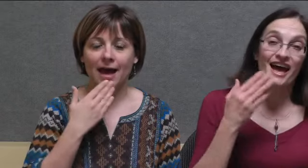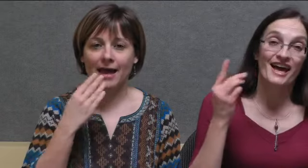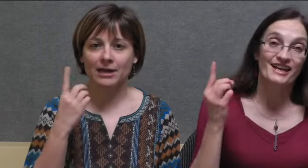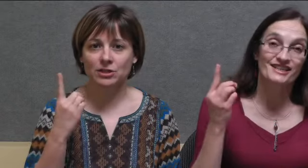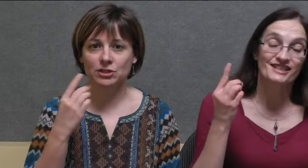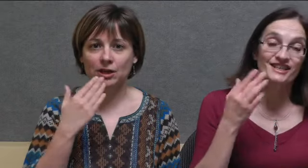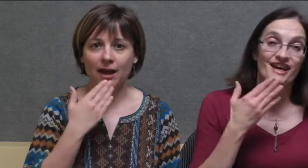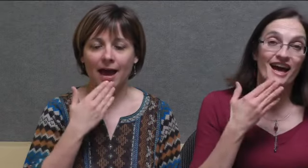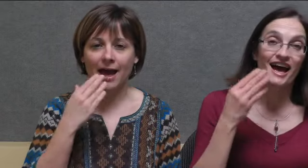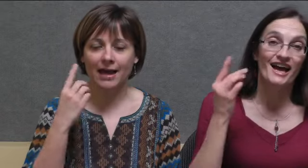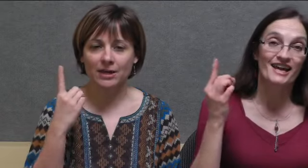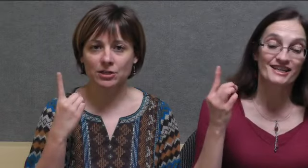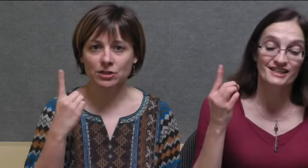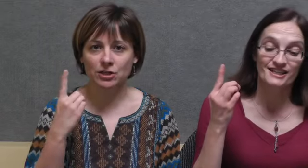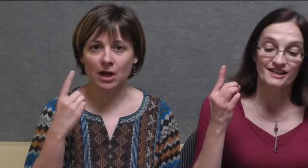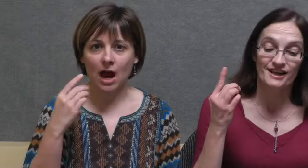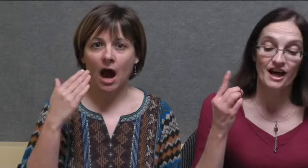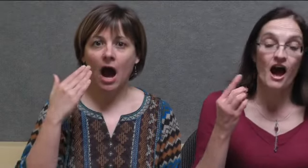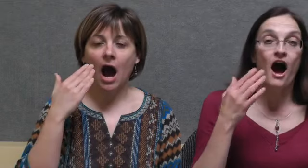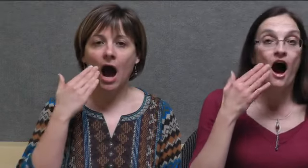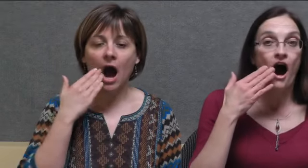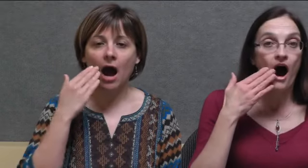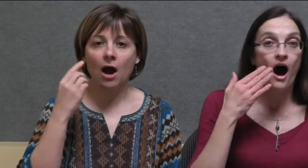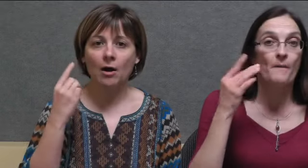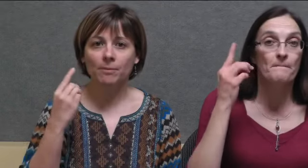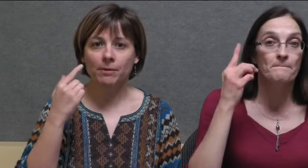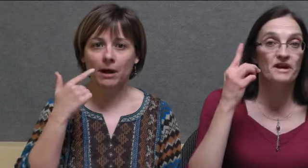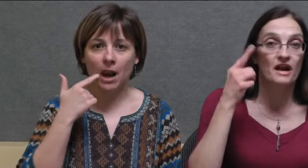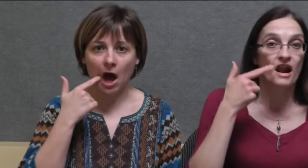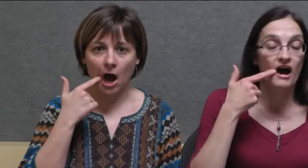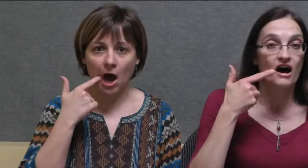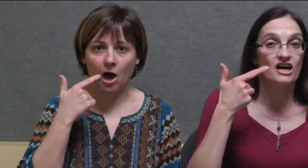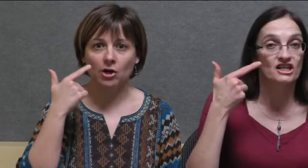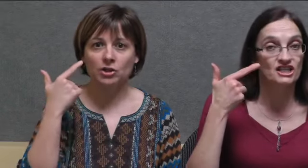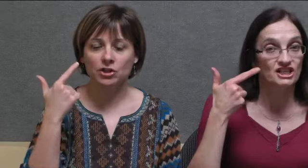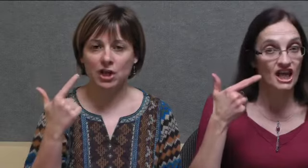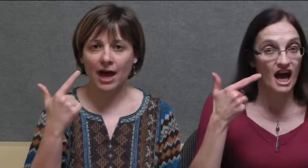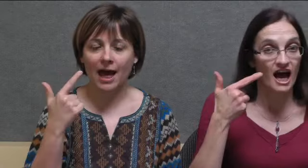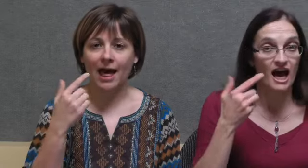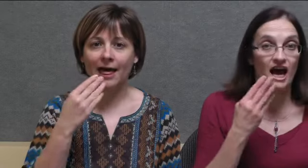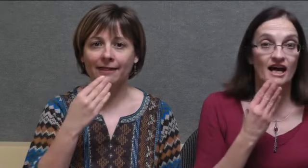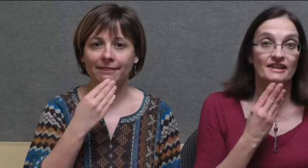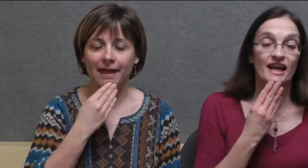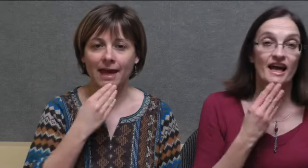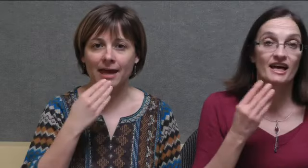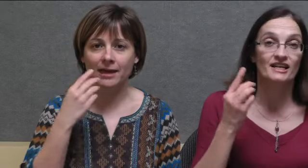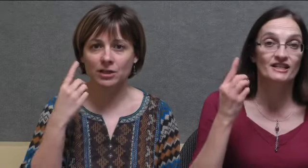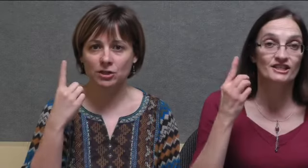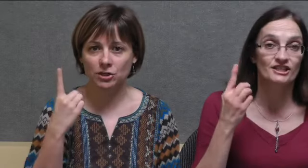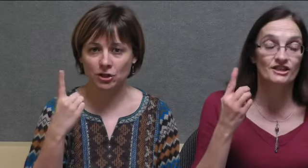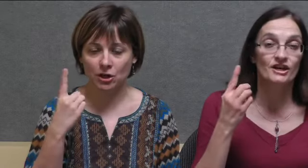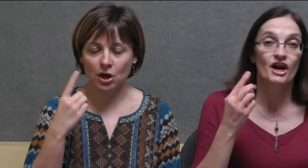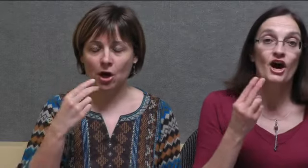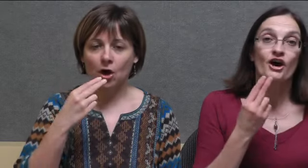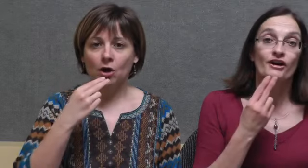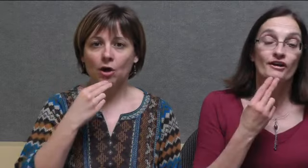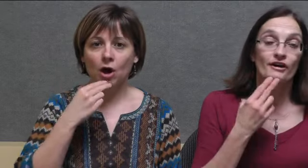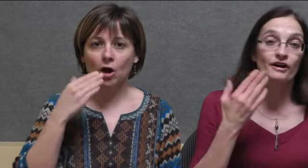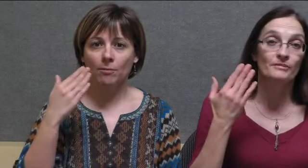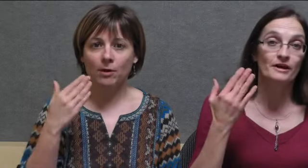ai-je, ai-je, en planche à neige. Comme